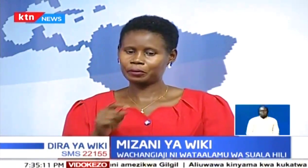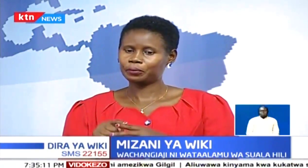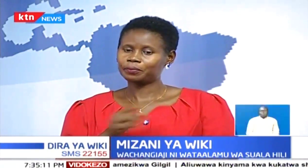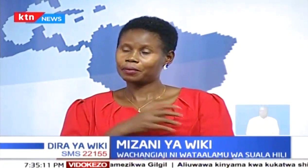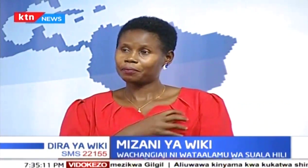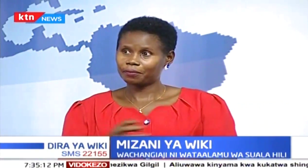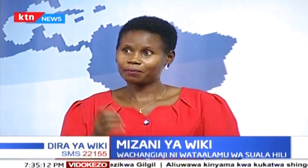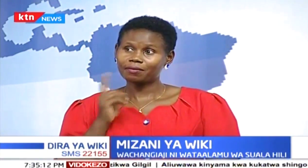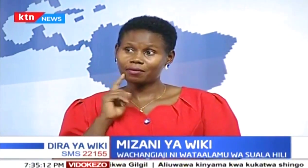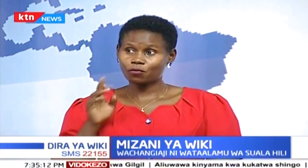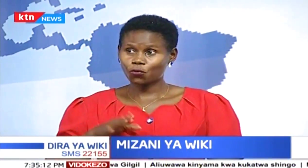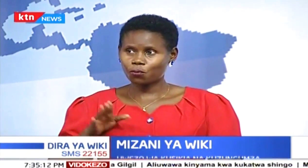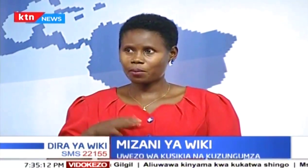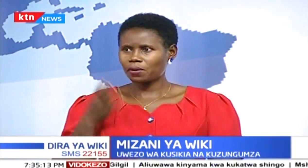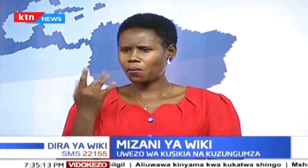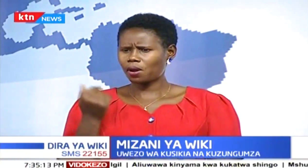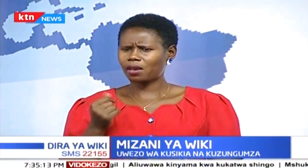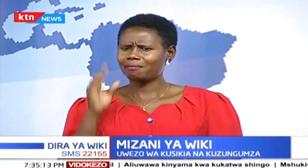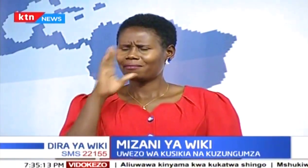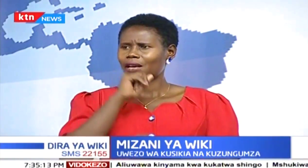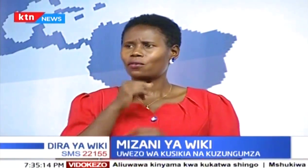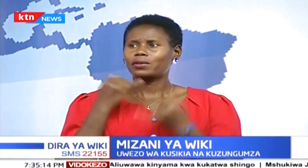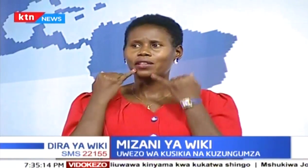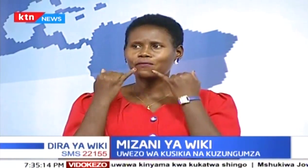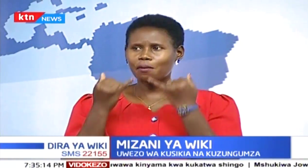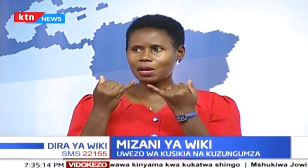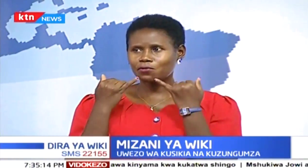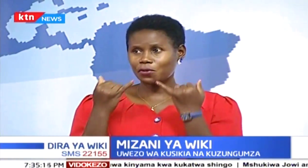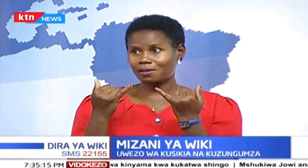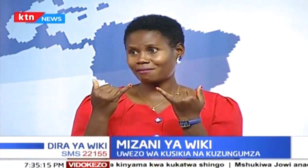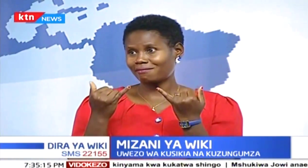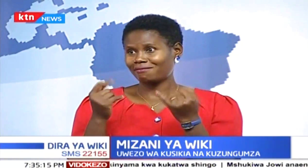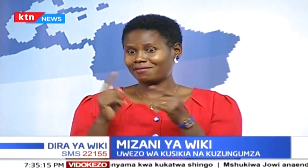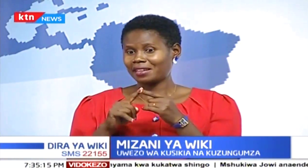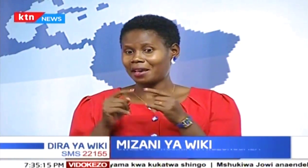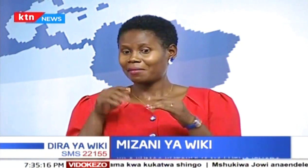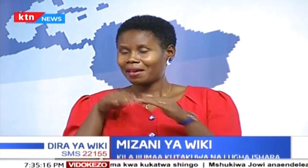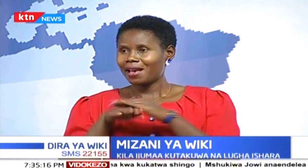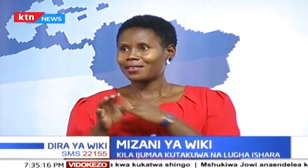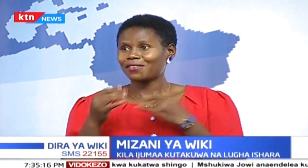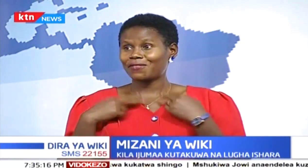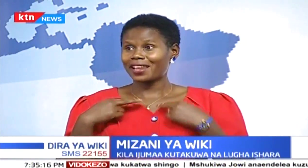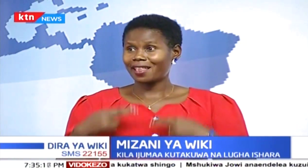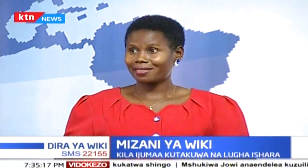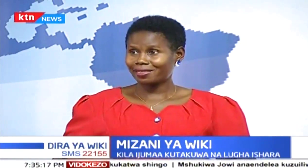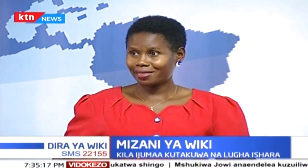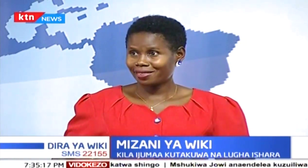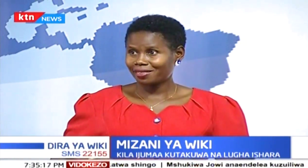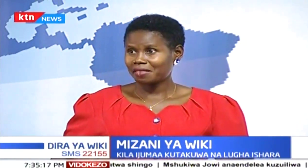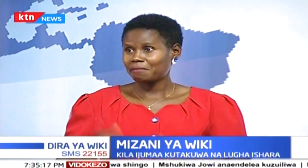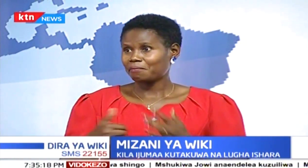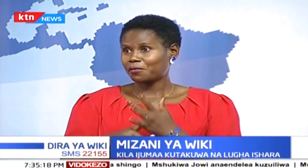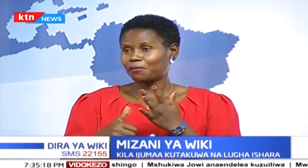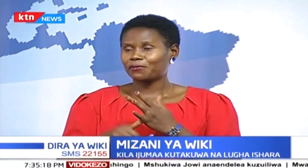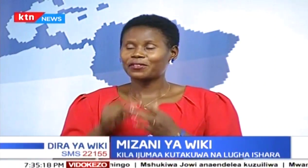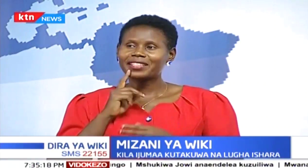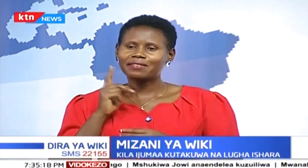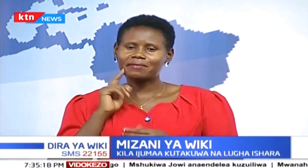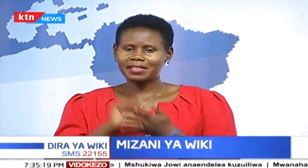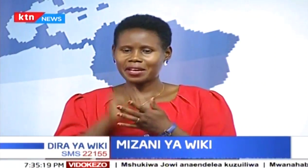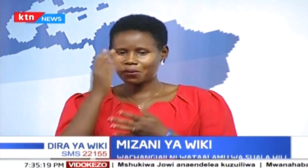Shirika hili la kuwa masisha wa mama tulianzisha kwa sababu kwa muda mrefu atunga kuwa na